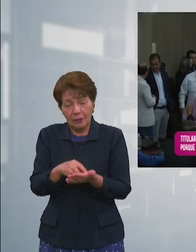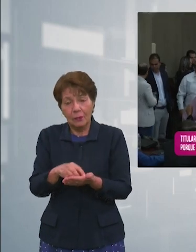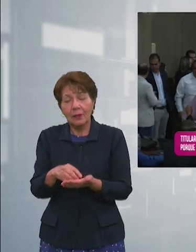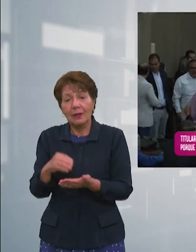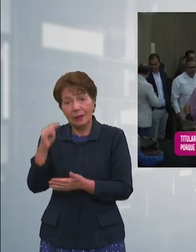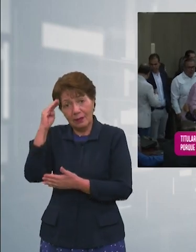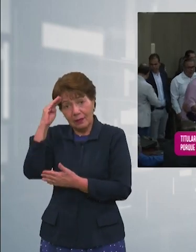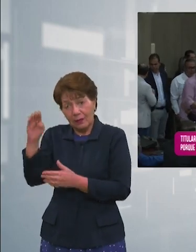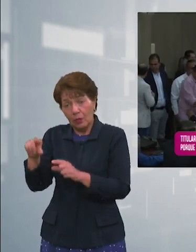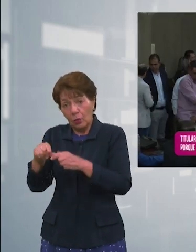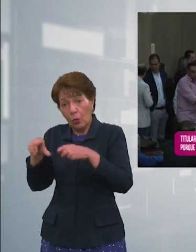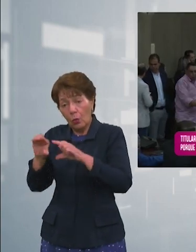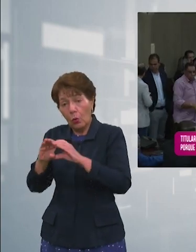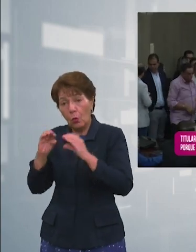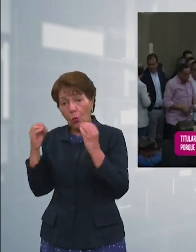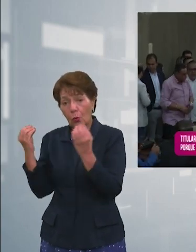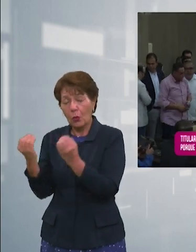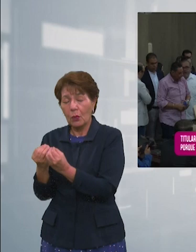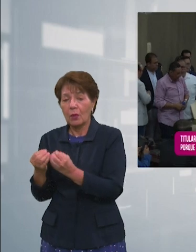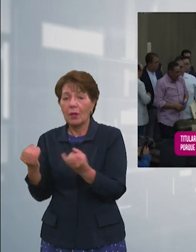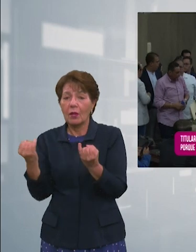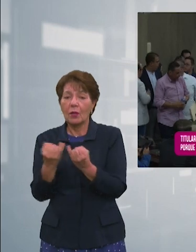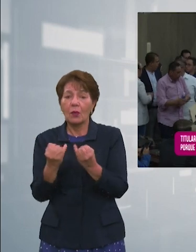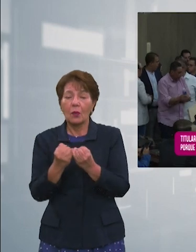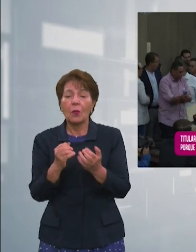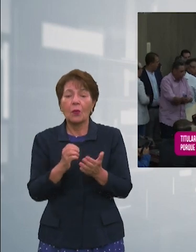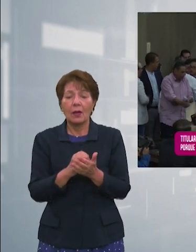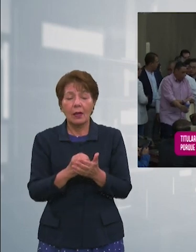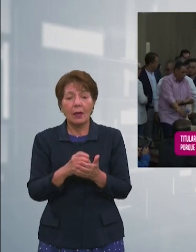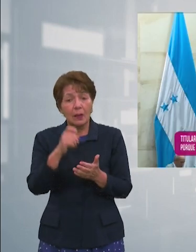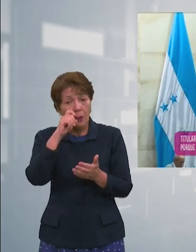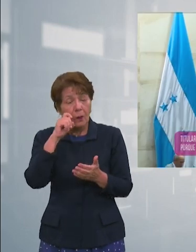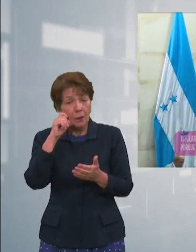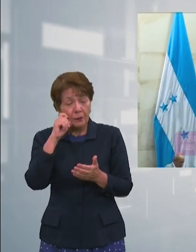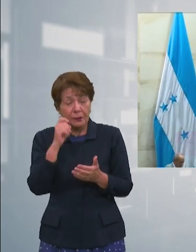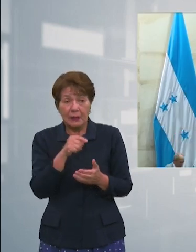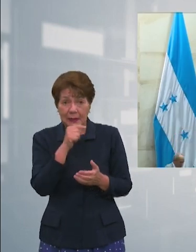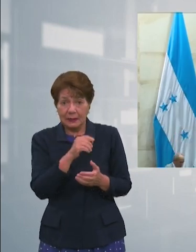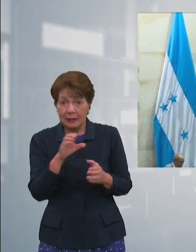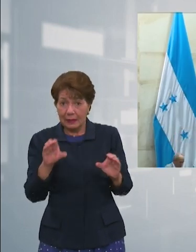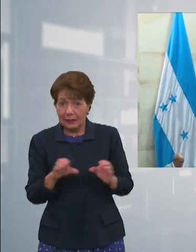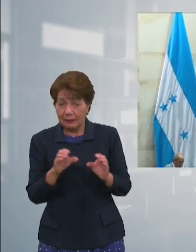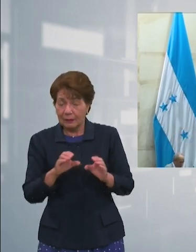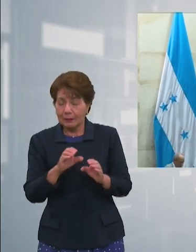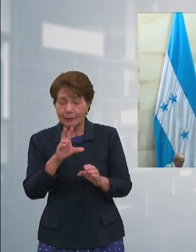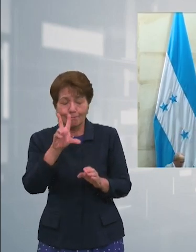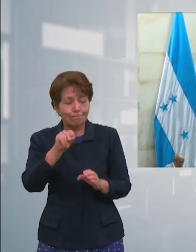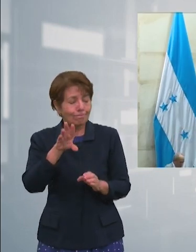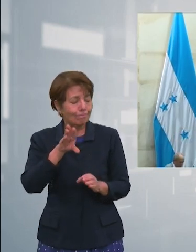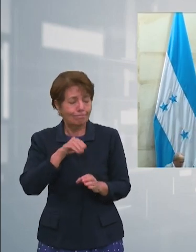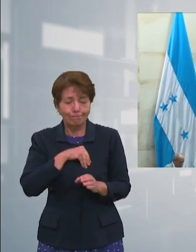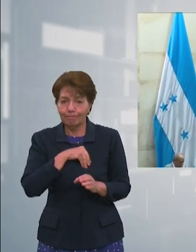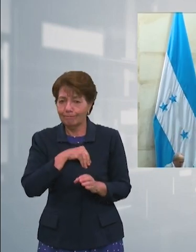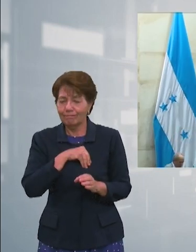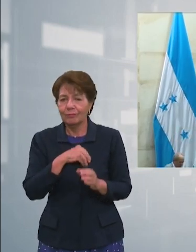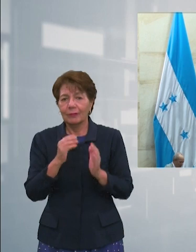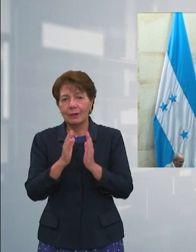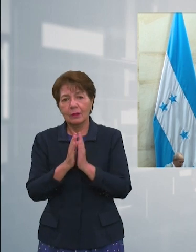gobierno de la presidenta Xiomara Castro acción que según él no va a permitir desde su yapa medios y